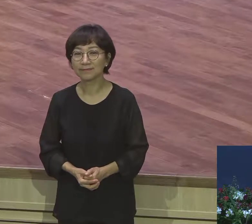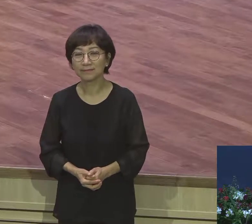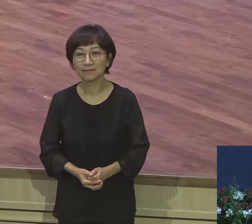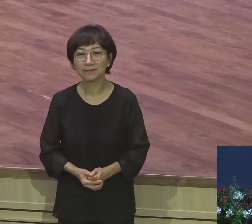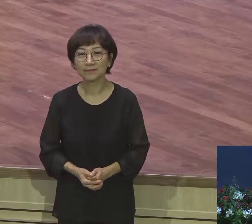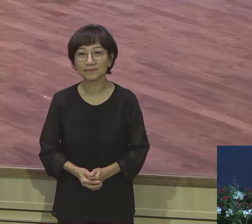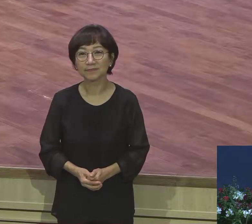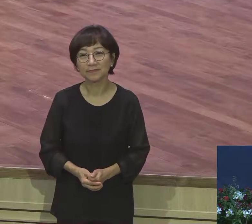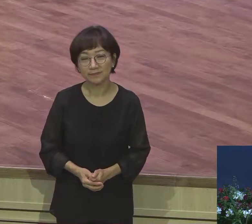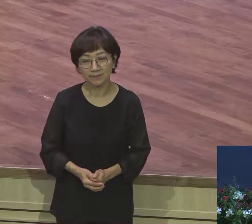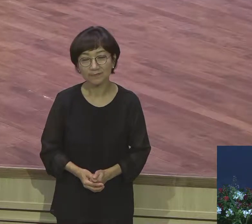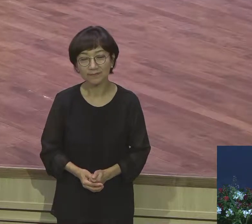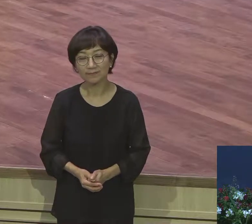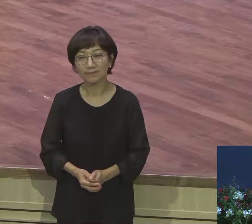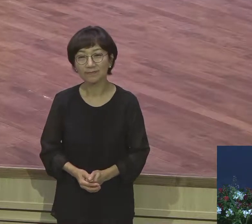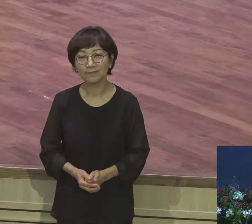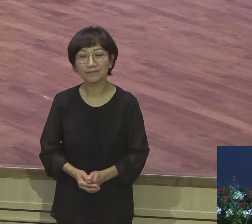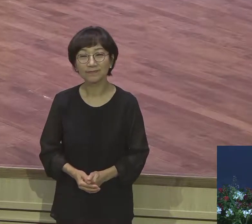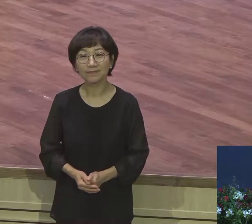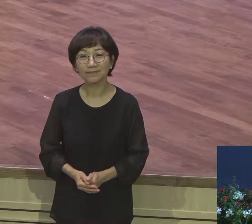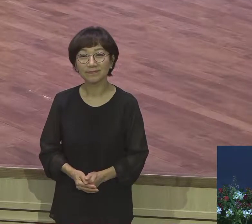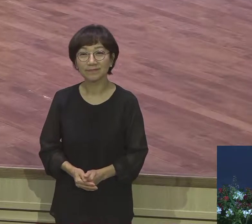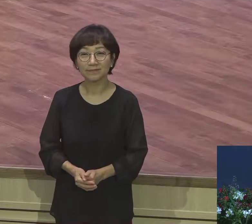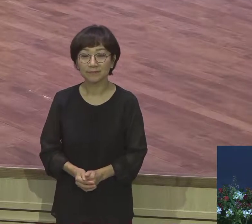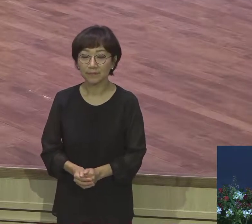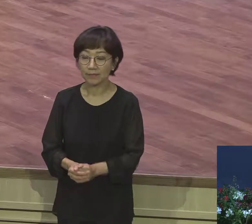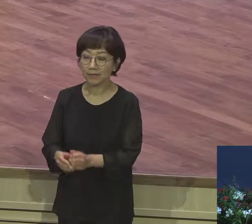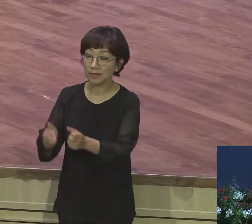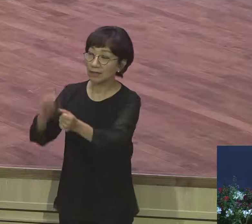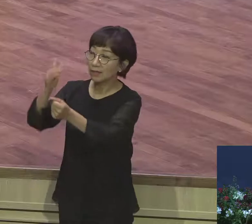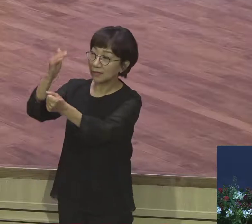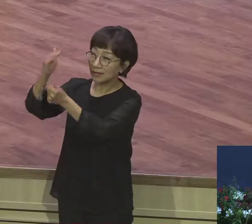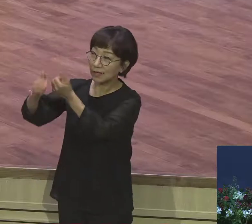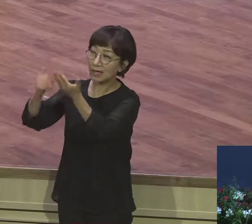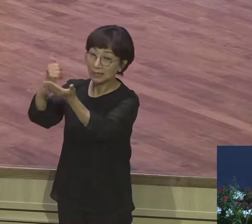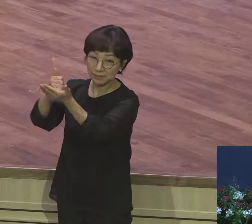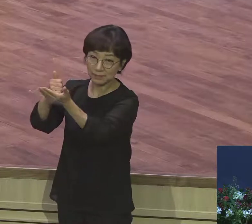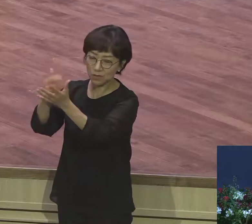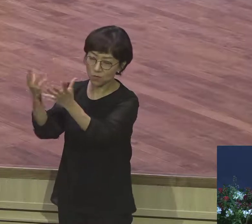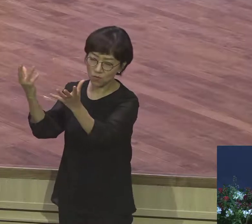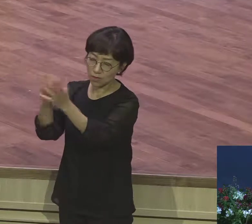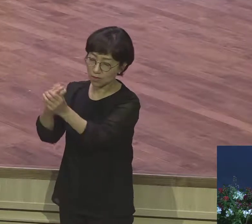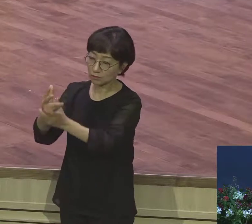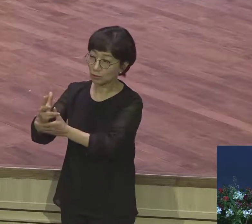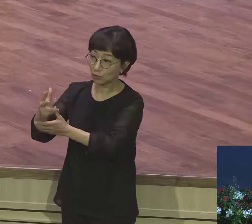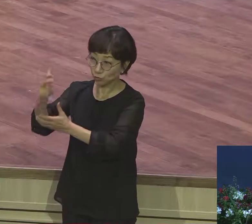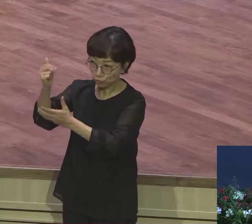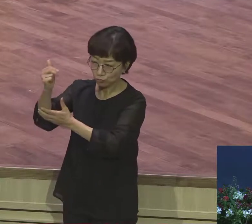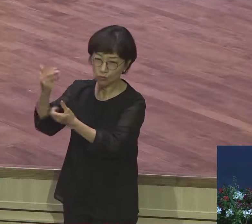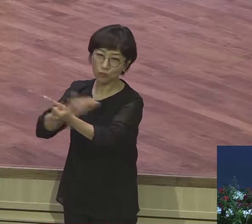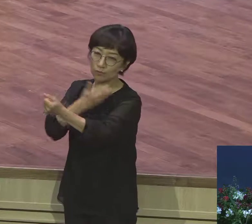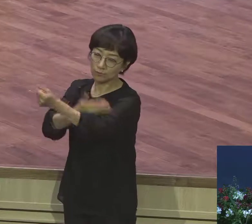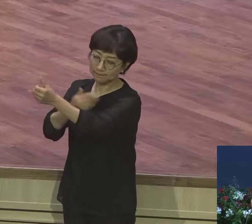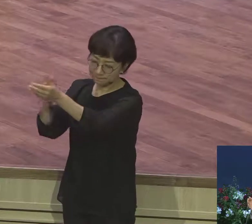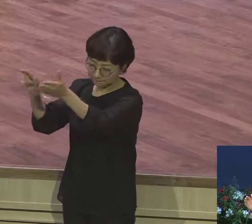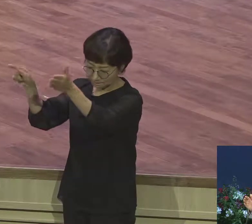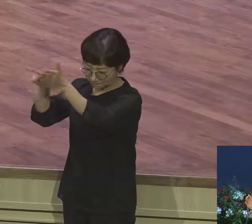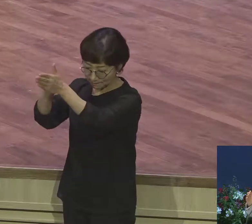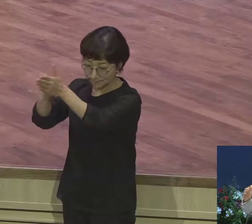하나님을 하나님의 절대주권을 믿고 100% 믿으시기 바랍니다 100% 어떻게 될지 앞으로